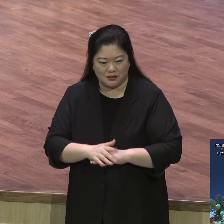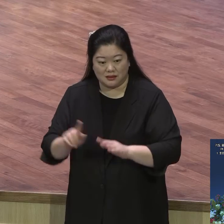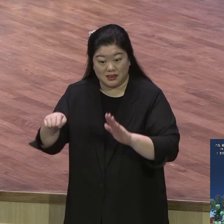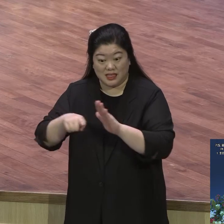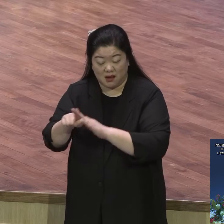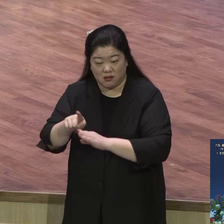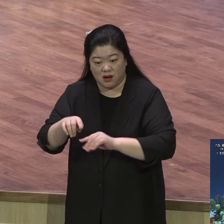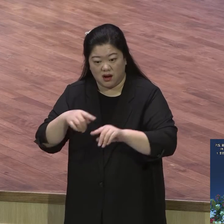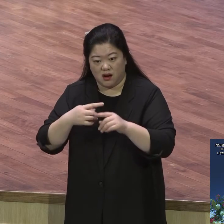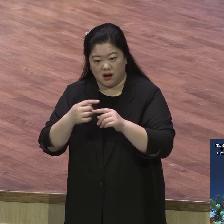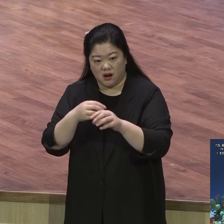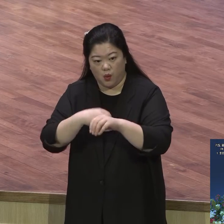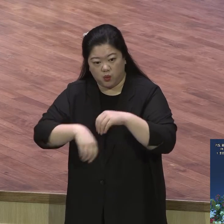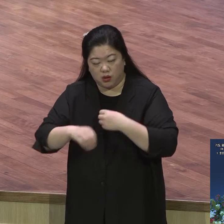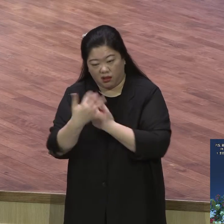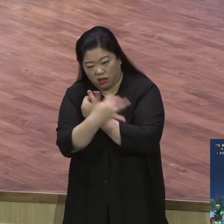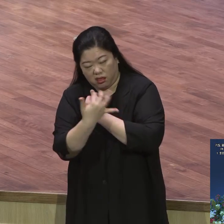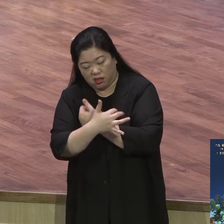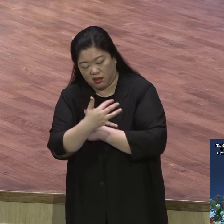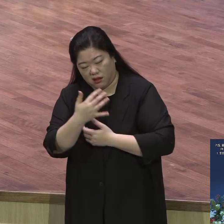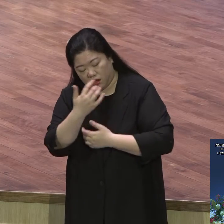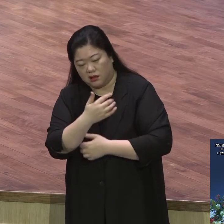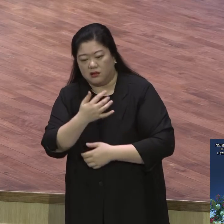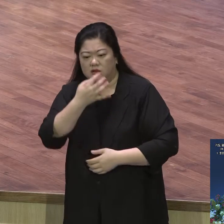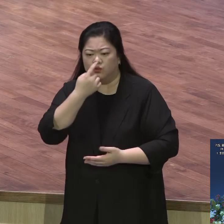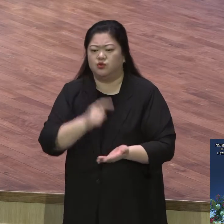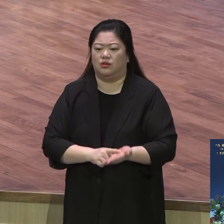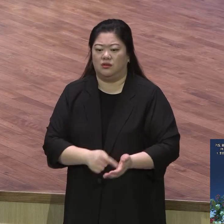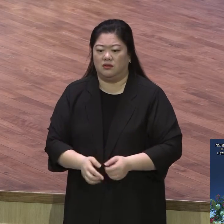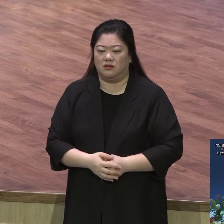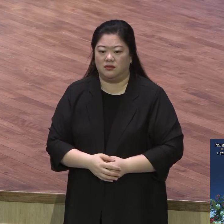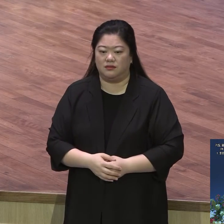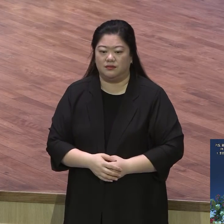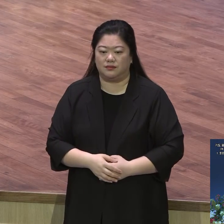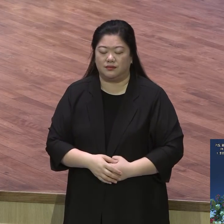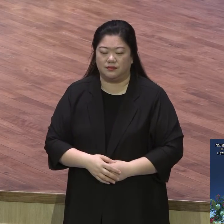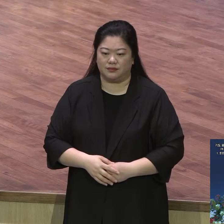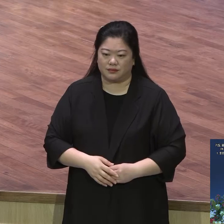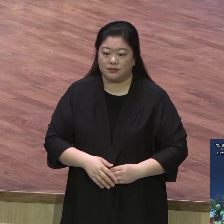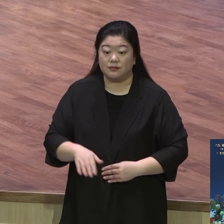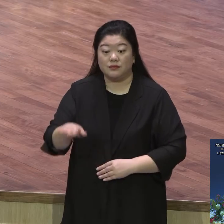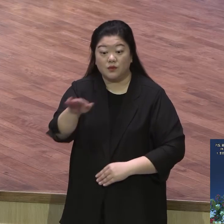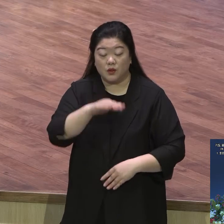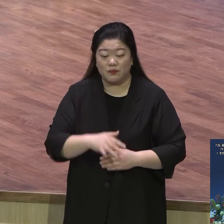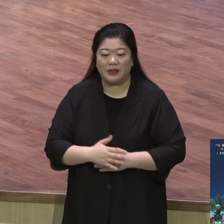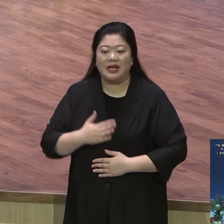여운교회 나오면서 기도 안 했다 그건 여러분 책임이에요 나는 책임 없어요 기도 굴다 만들어주었으니까